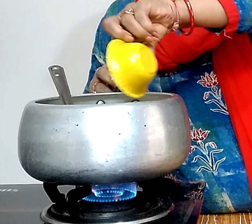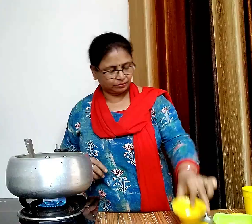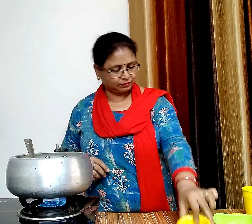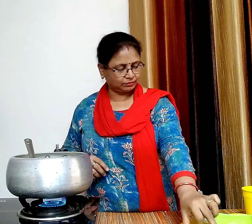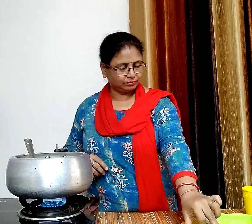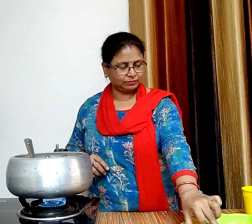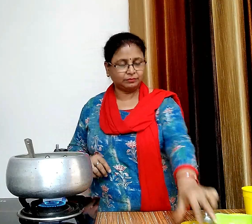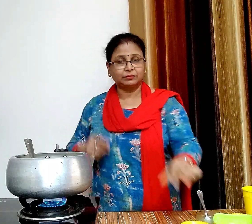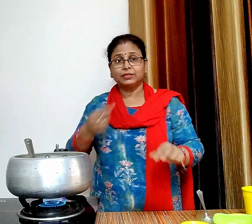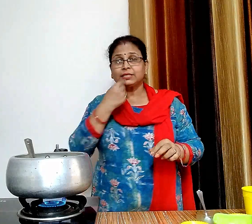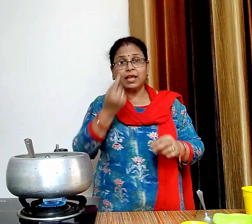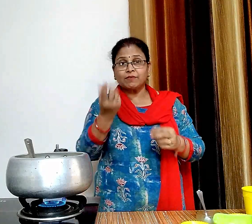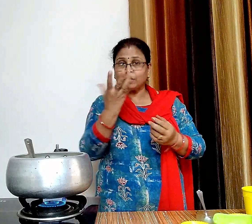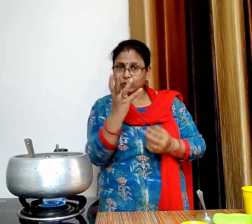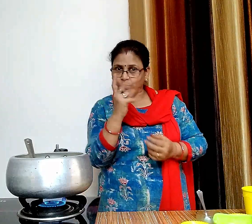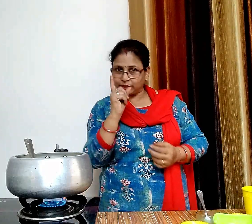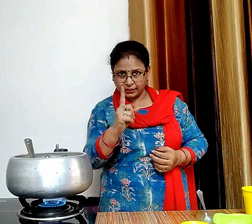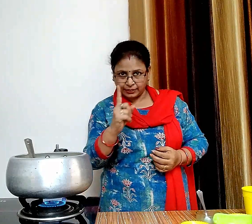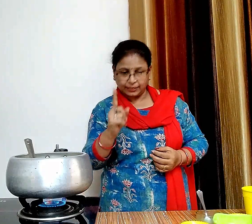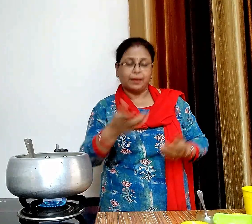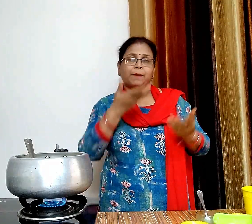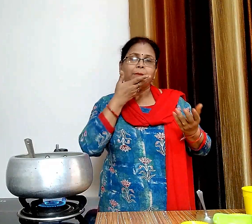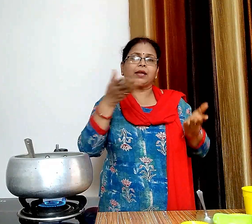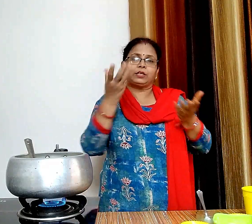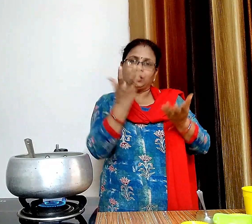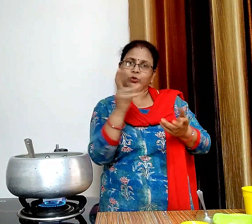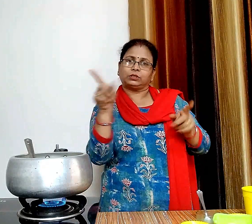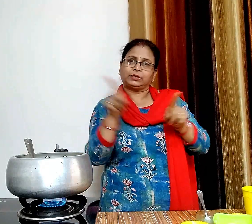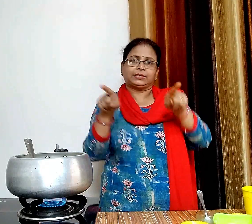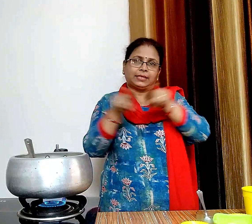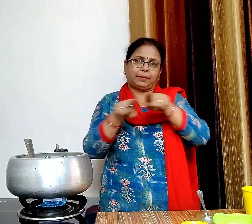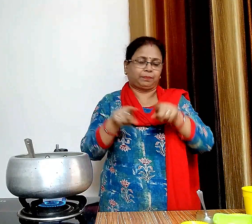अब इसमें जितनी क्वेंडिटी में चावल लिया है उतनी ही क्वेंडिटी में पानी डालेंगे